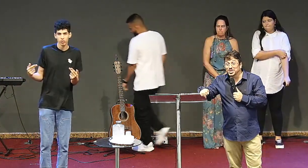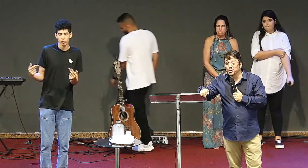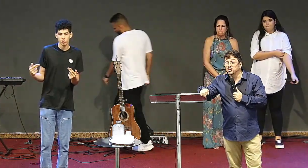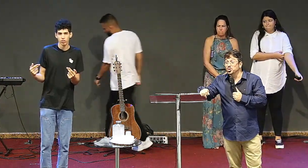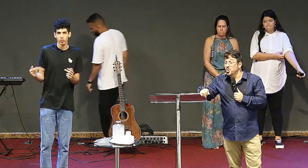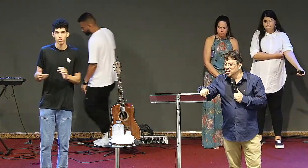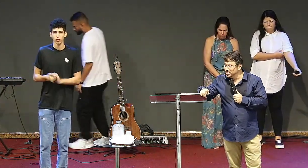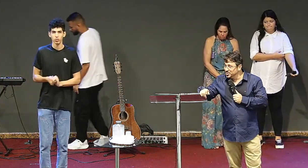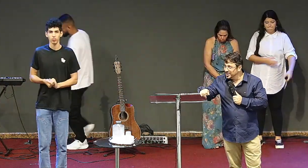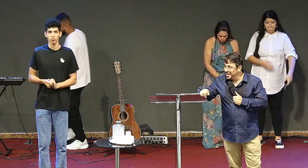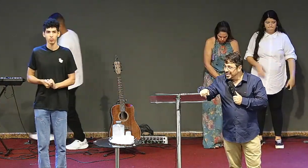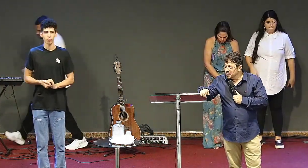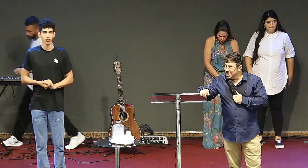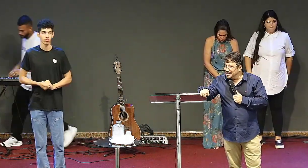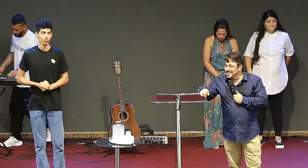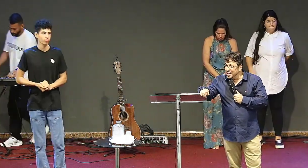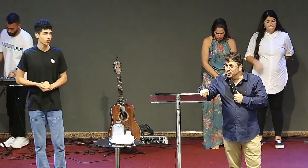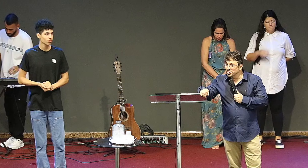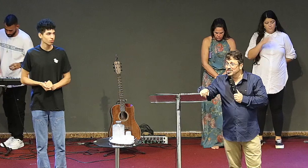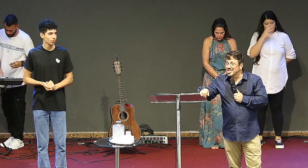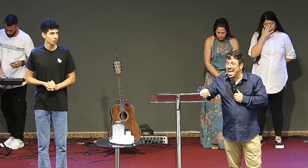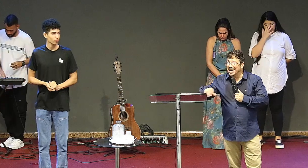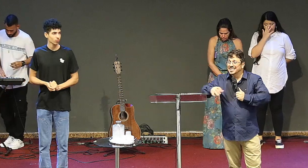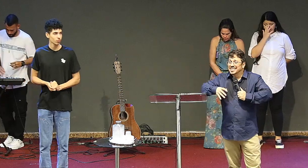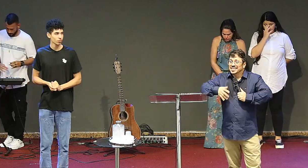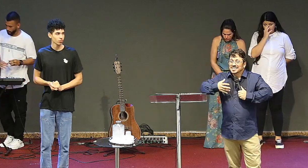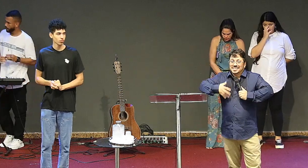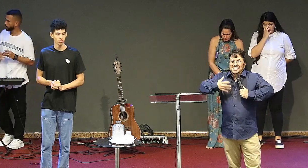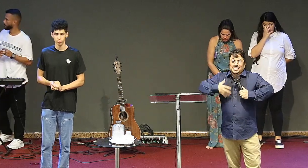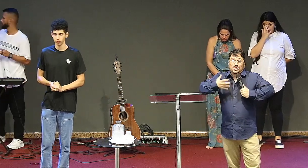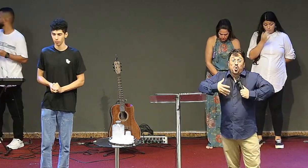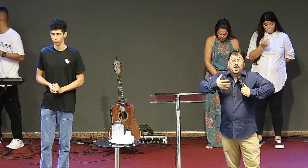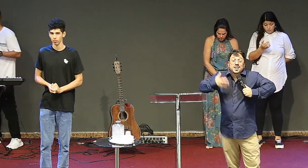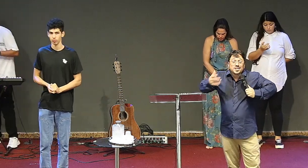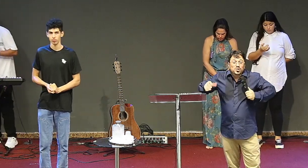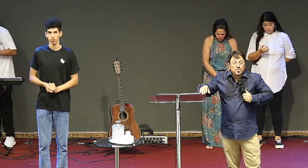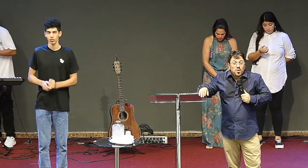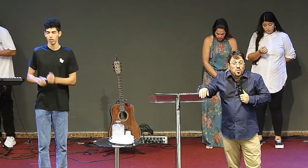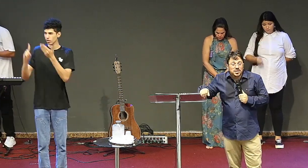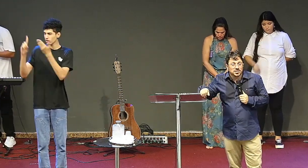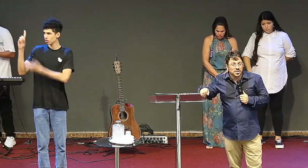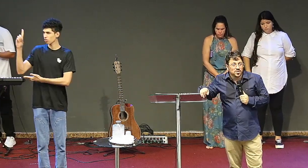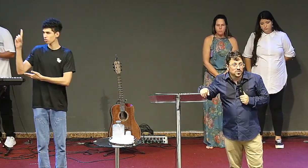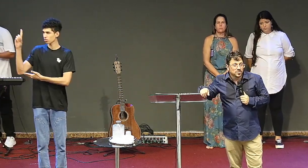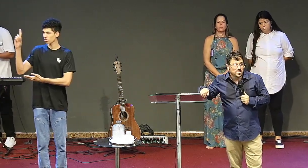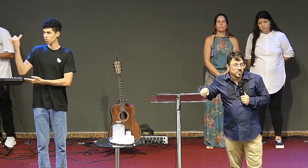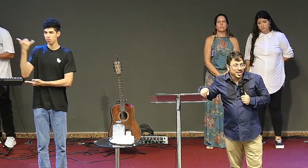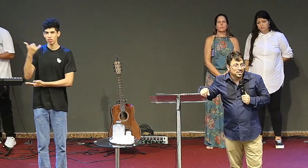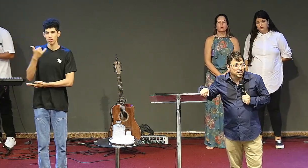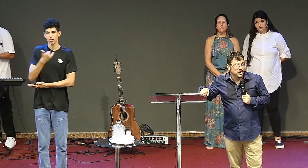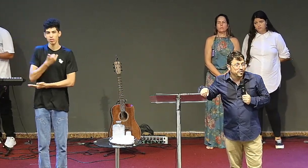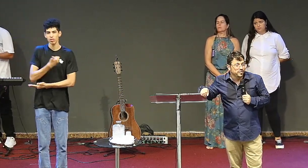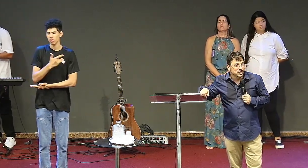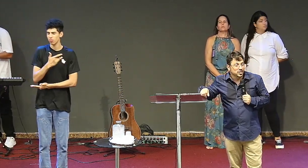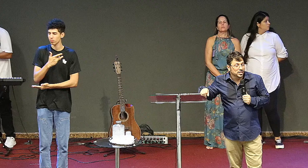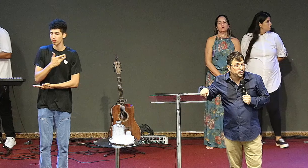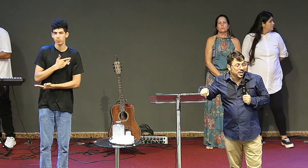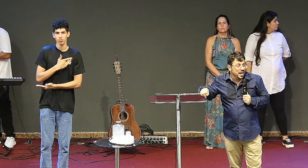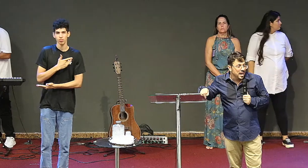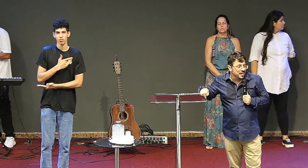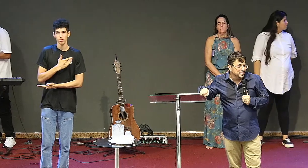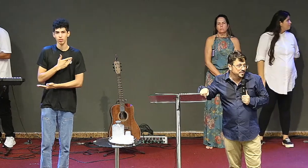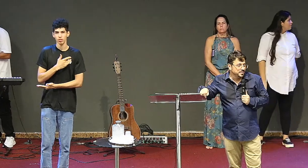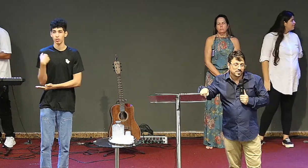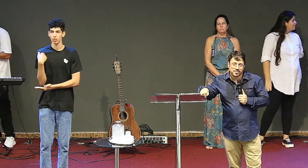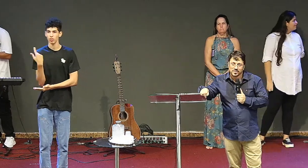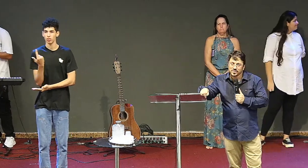vão achar que eu estou doido mas Deus está tocando no meu coração para que a gente envie gente para